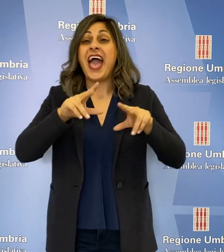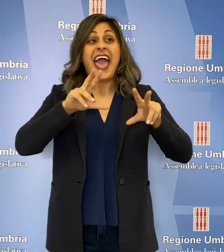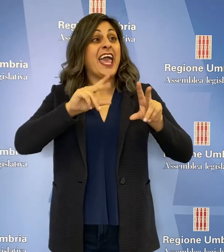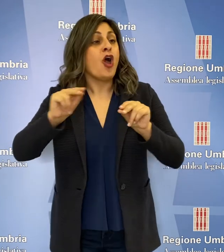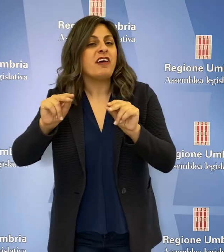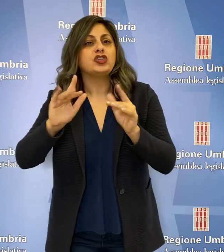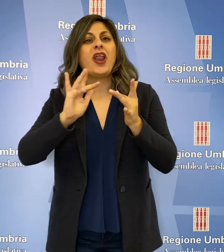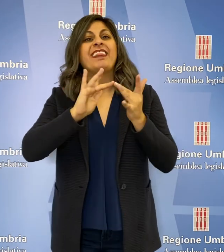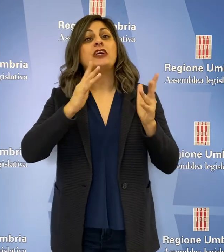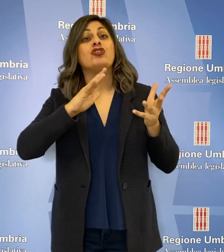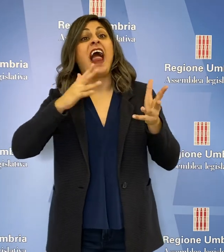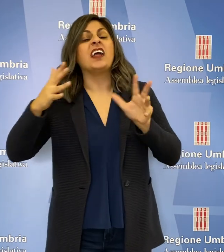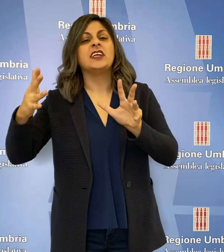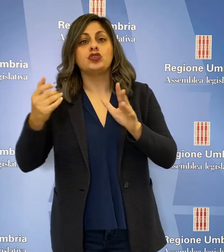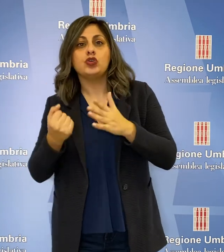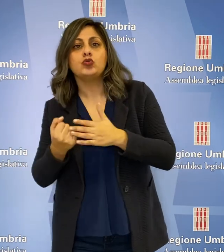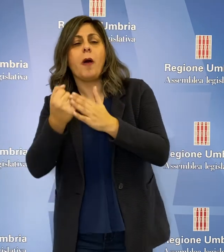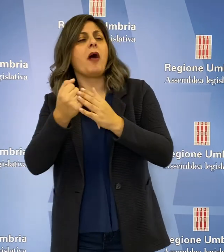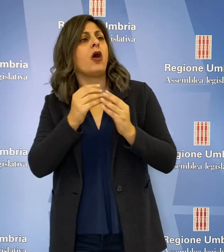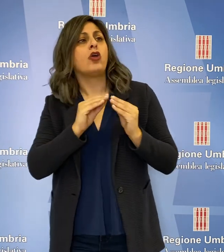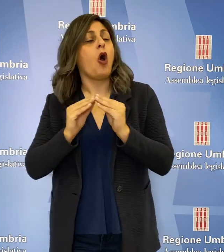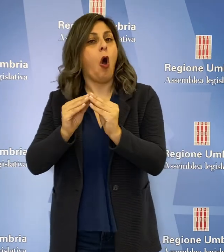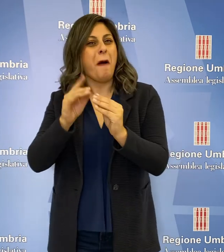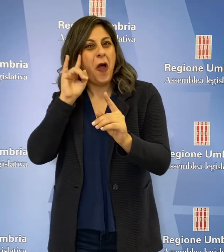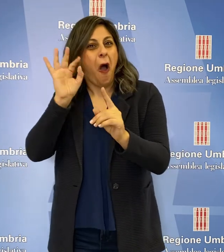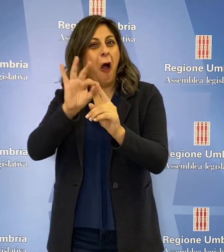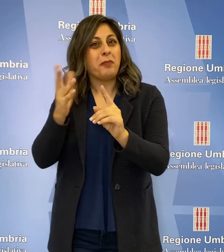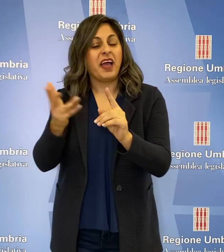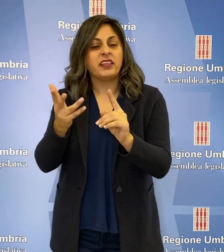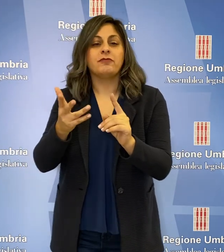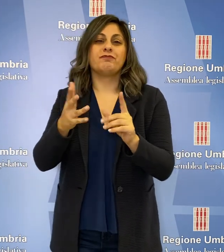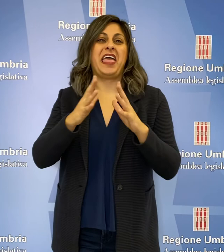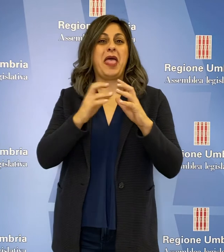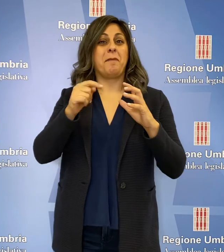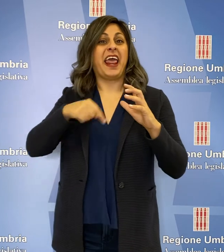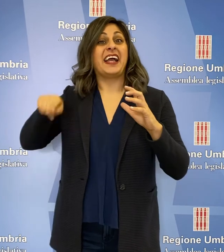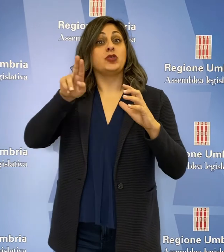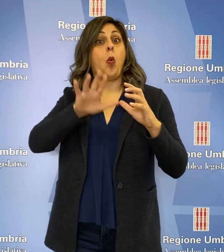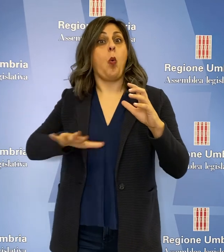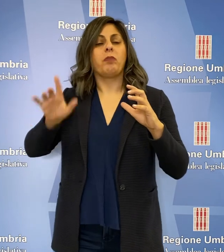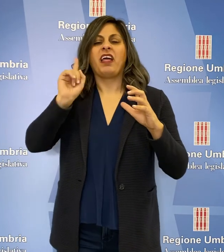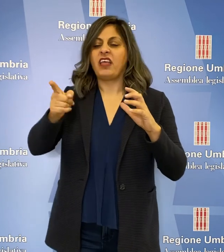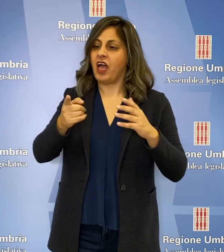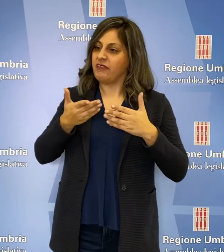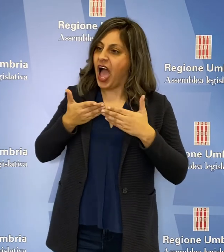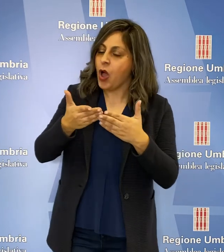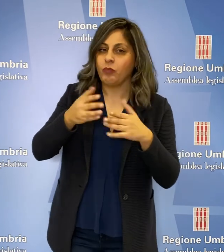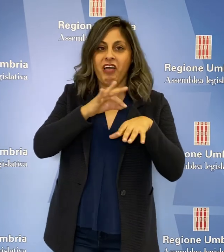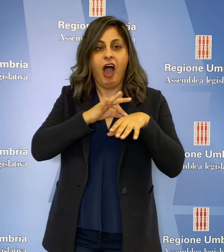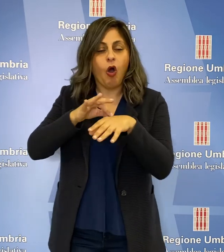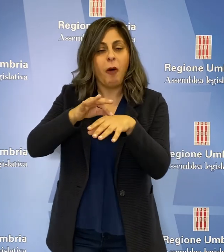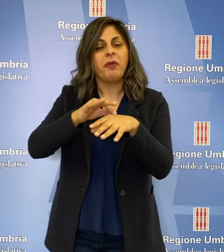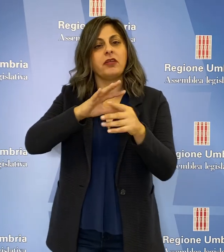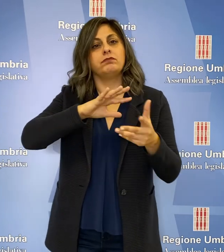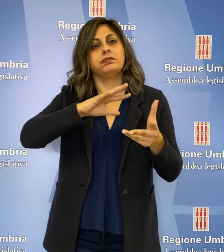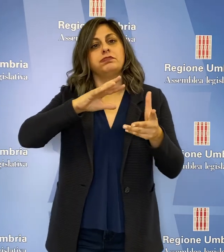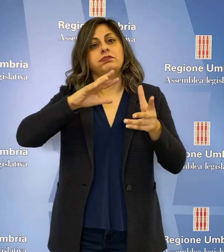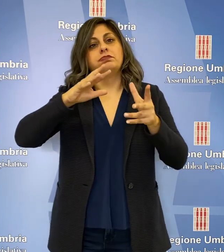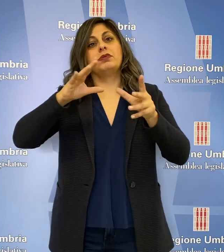'innovazione e digitalizzazione al fine di accompagnare e guidare le imprese Umbre nella transizione digitale